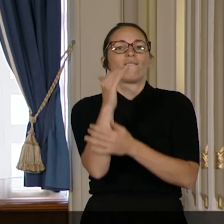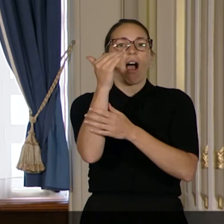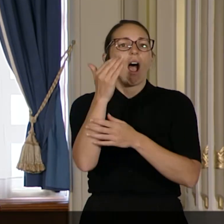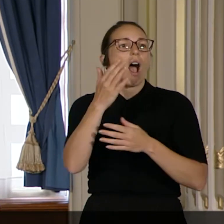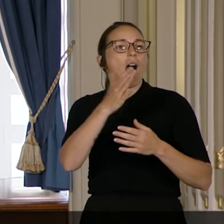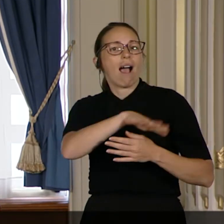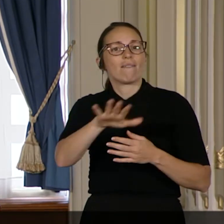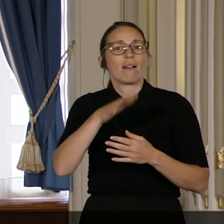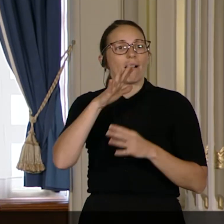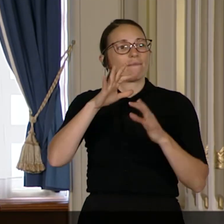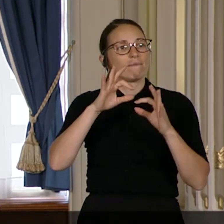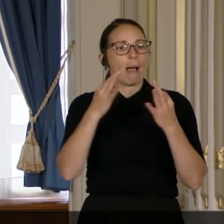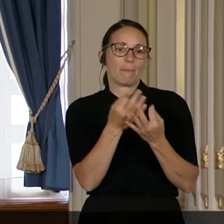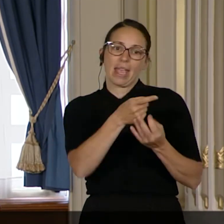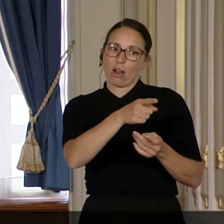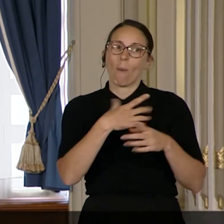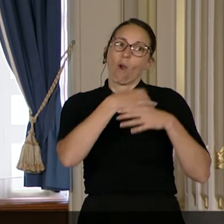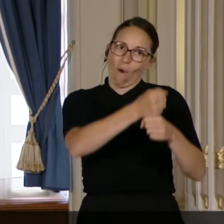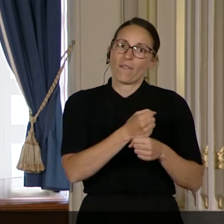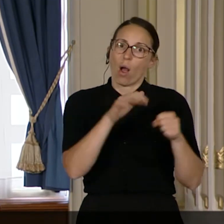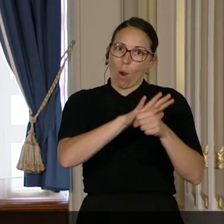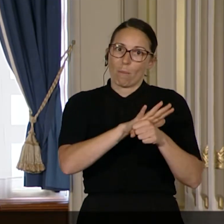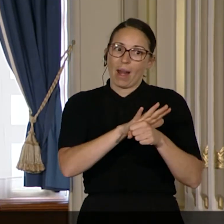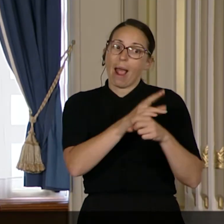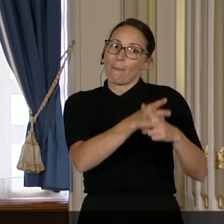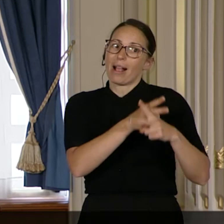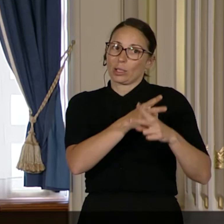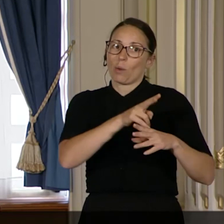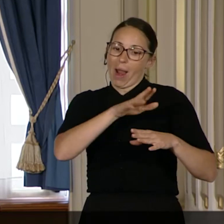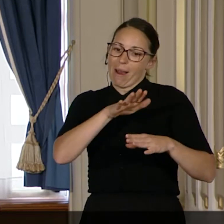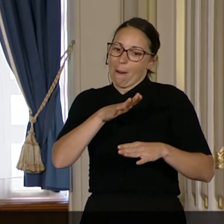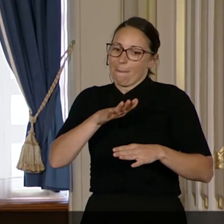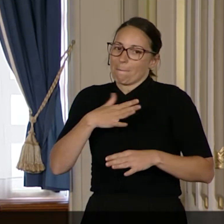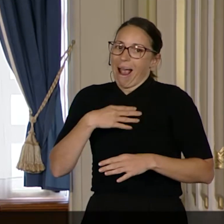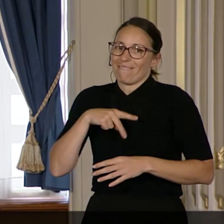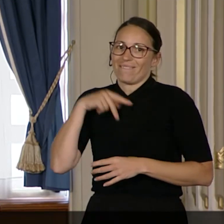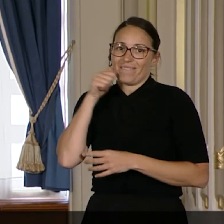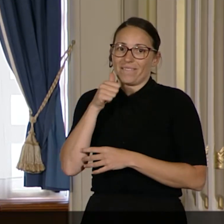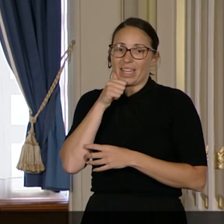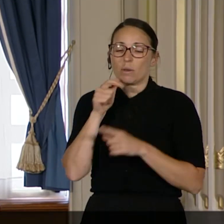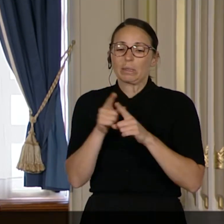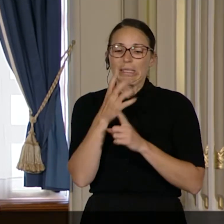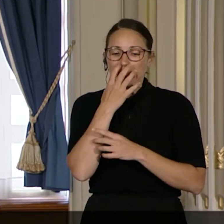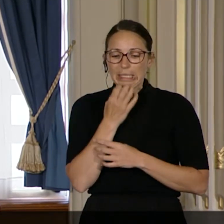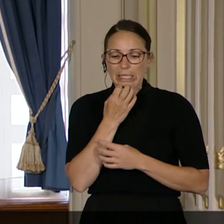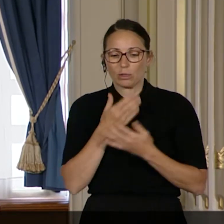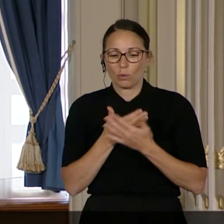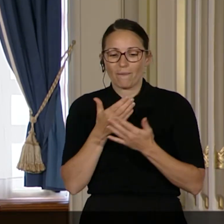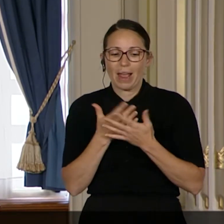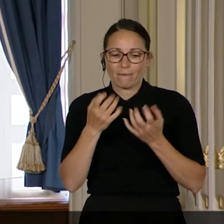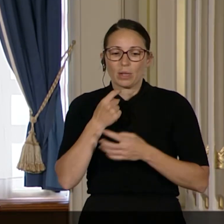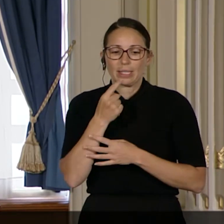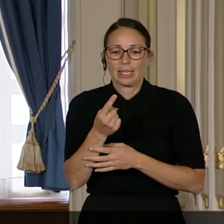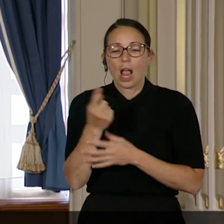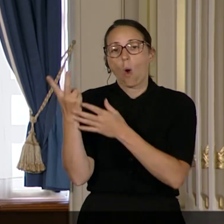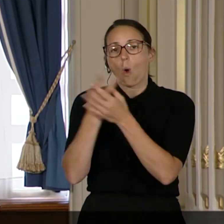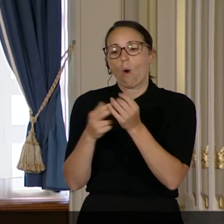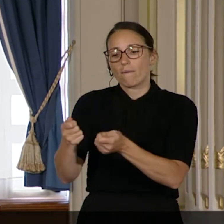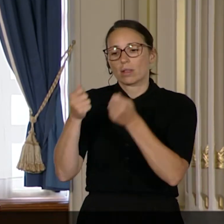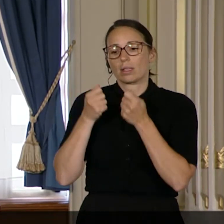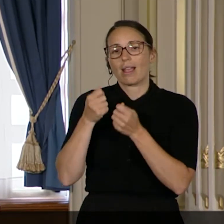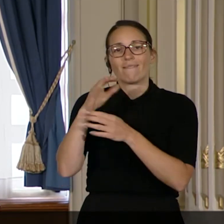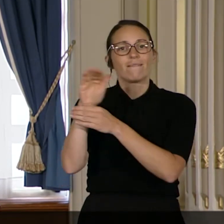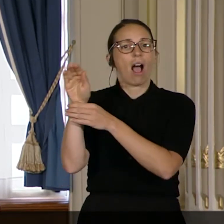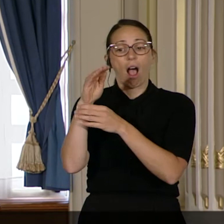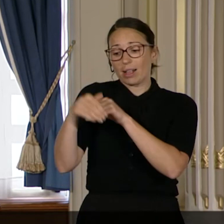pour prendre soin de ma cocotte. Je voulais souligner aujourd'hui la triste nouvelle d'un décès d'une des confondatrices du 4